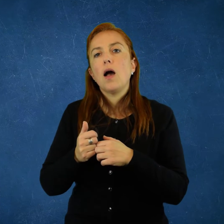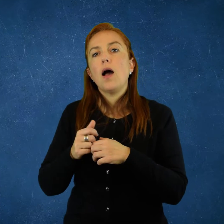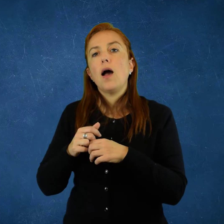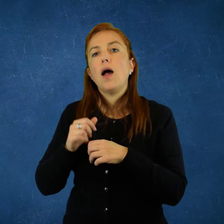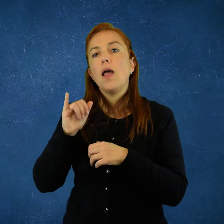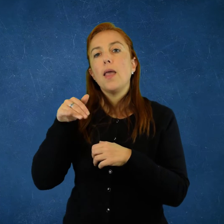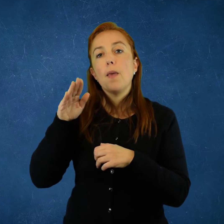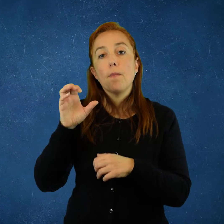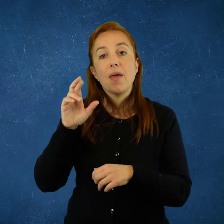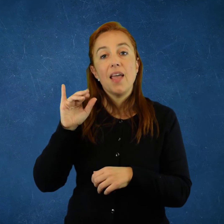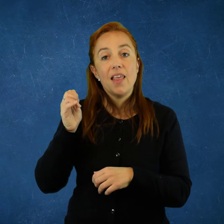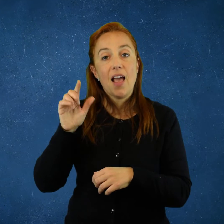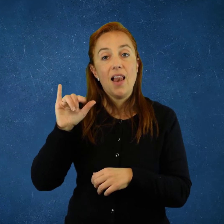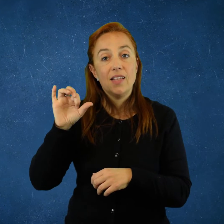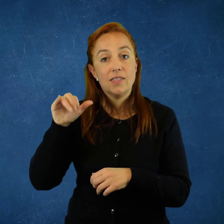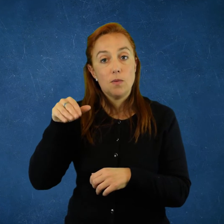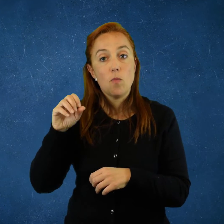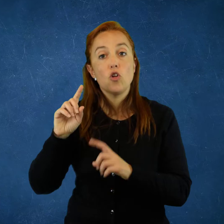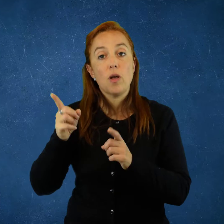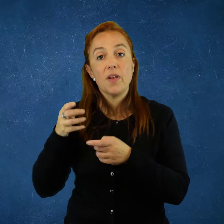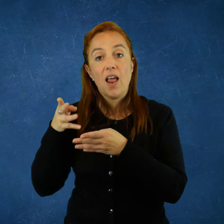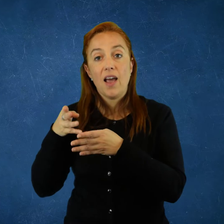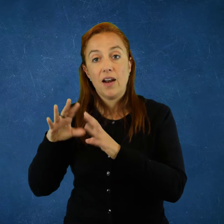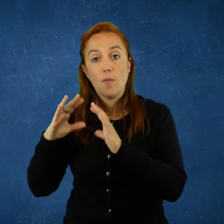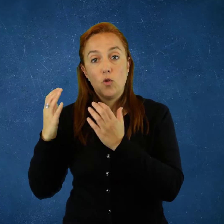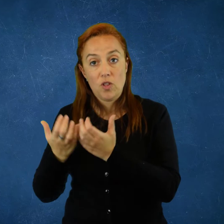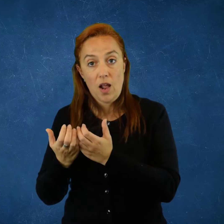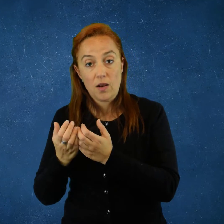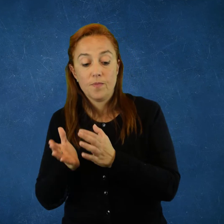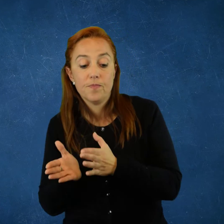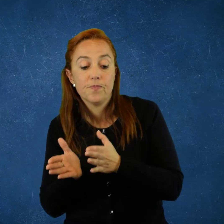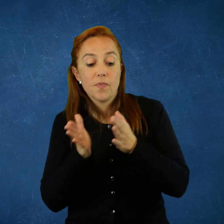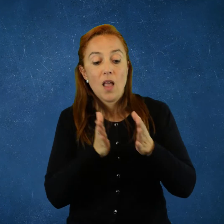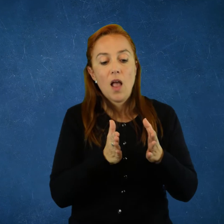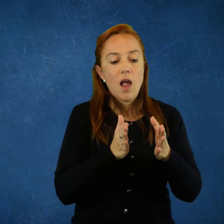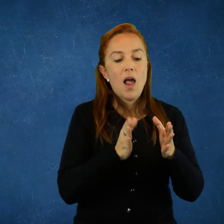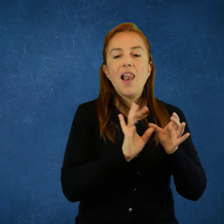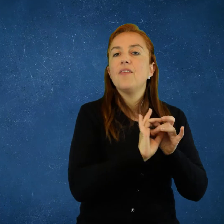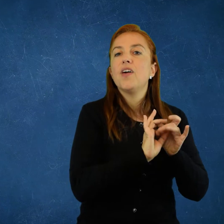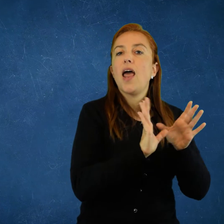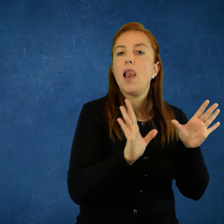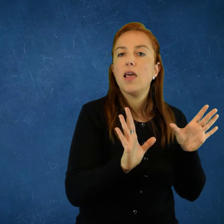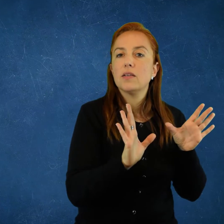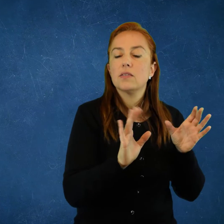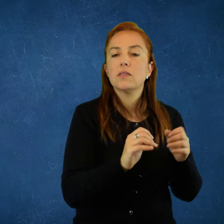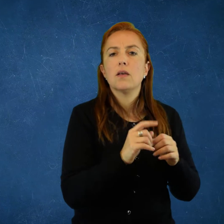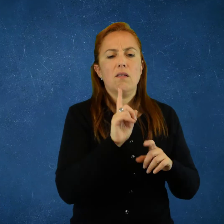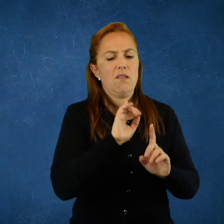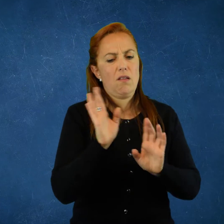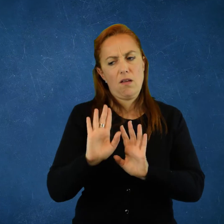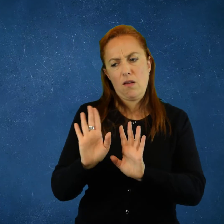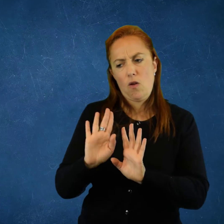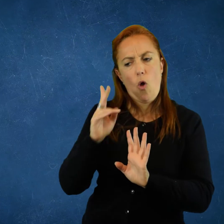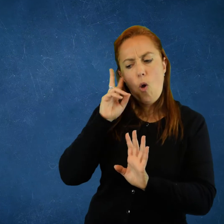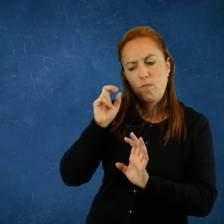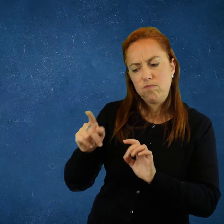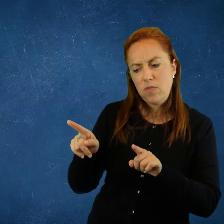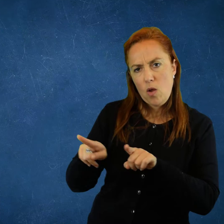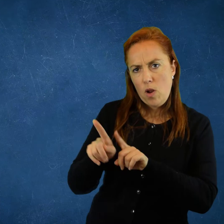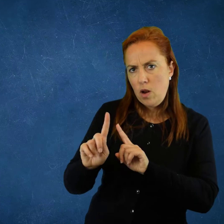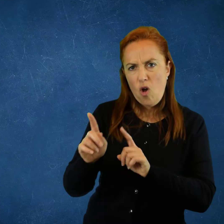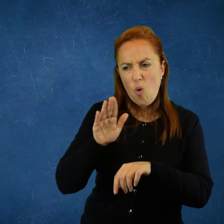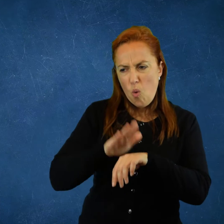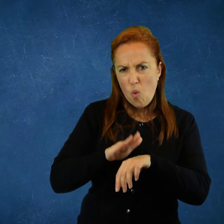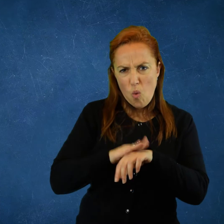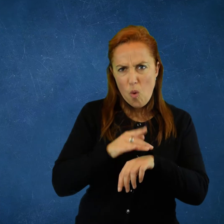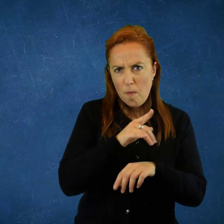concerniente al imperialismo y a la guerra mundial. Por el contrario, para los liberales dicen,